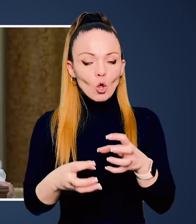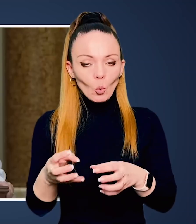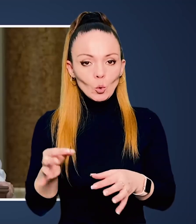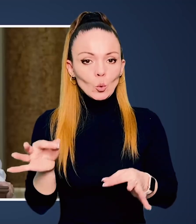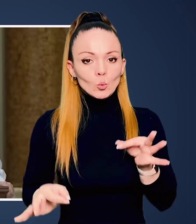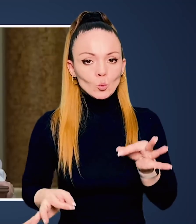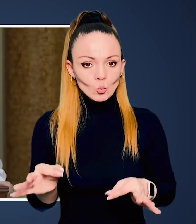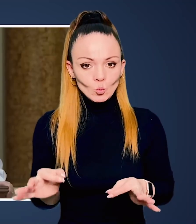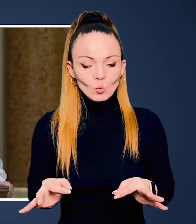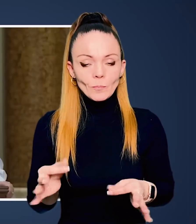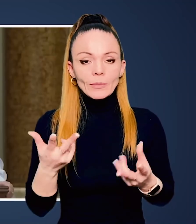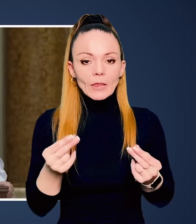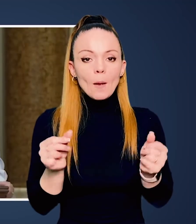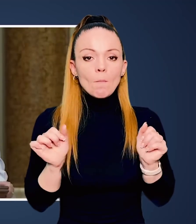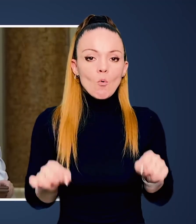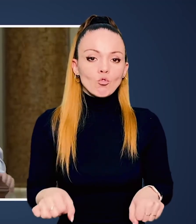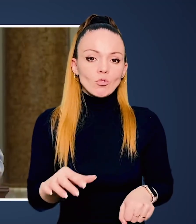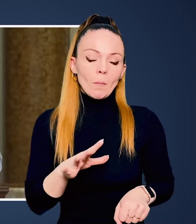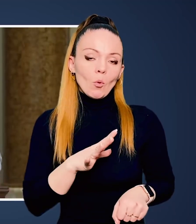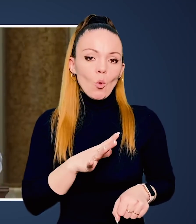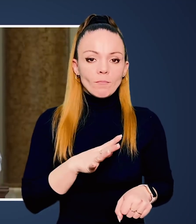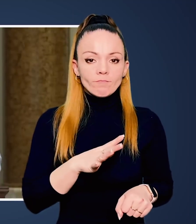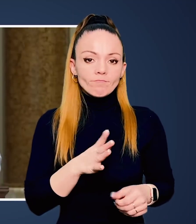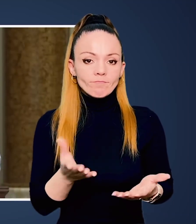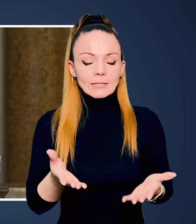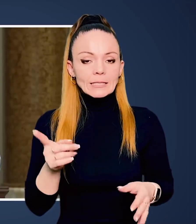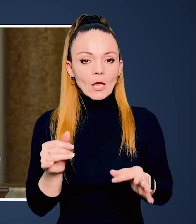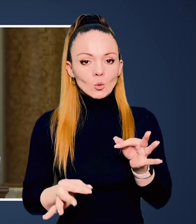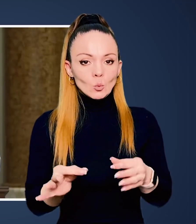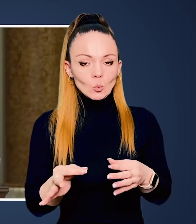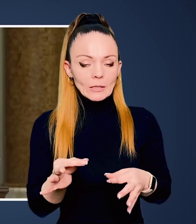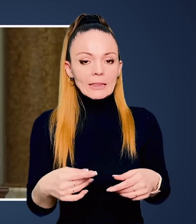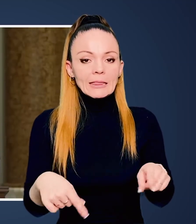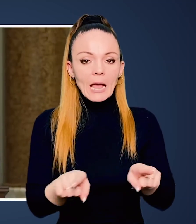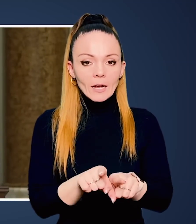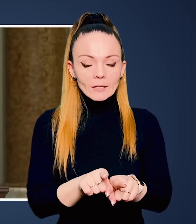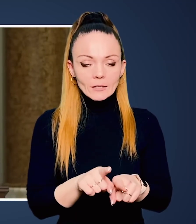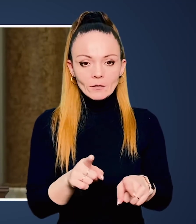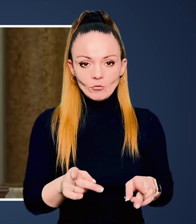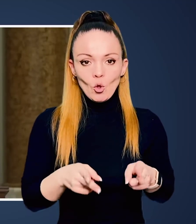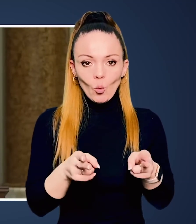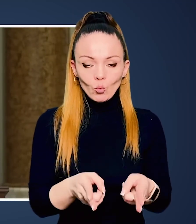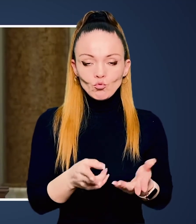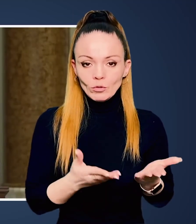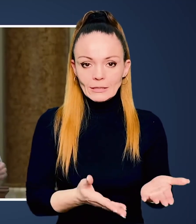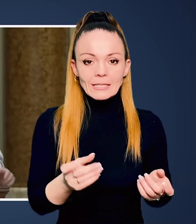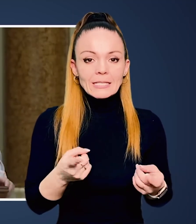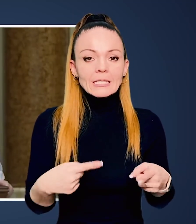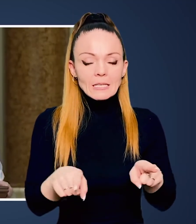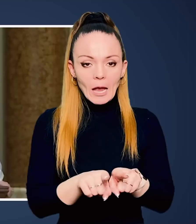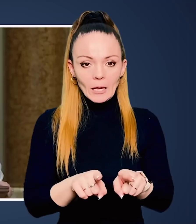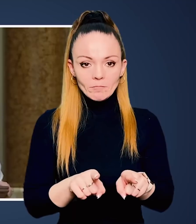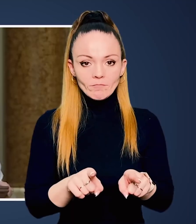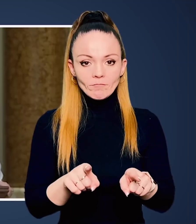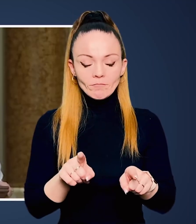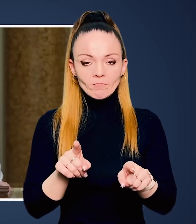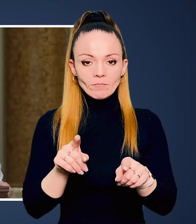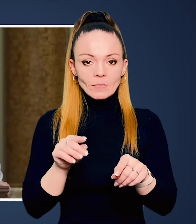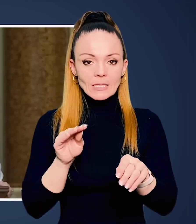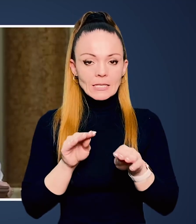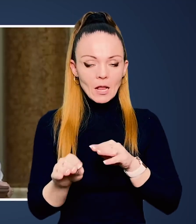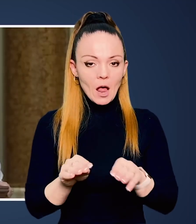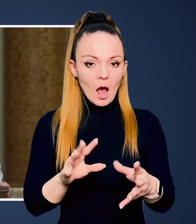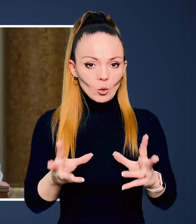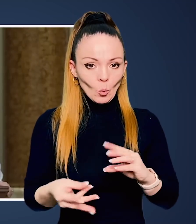немає такого міжнароднього суду, де можна було б засудити такий злочин. з